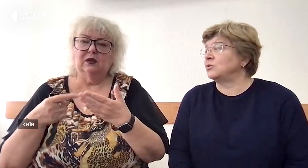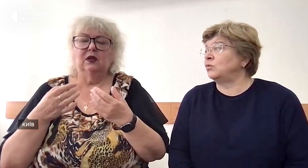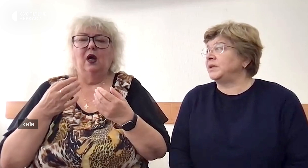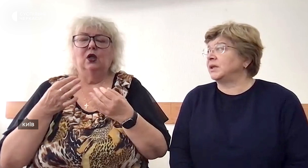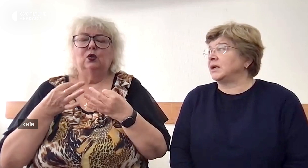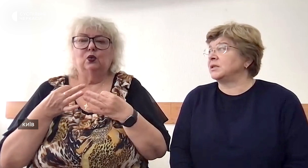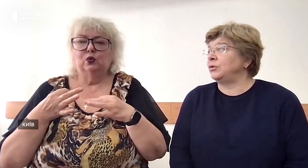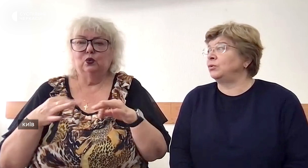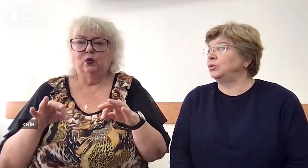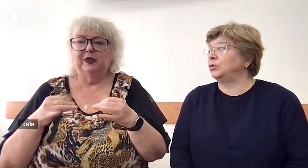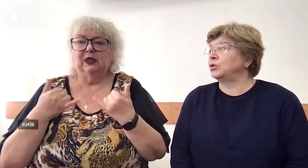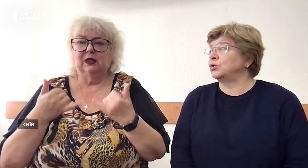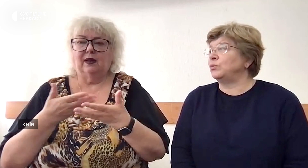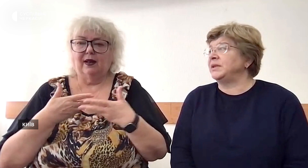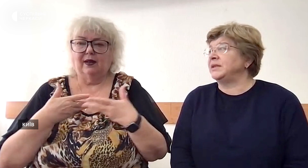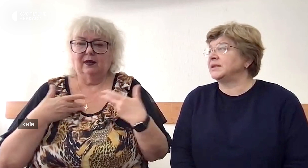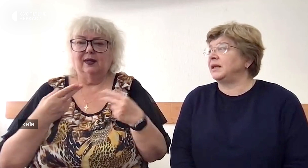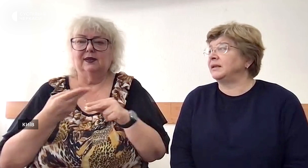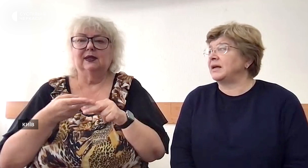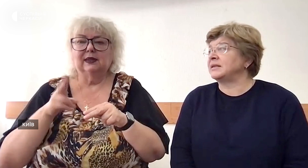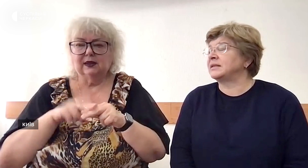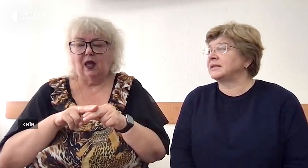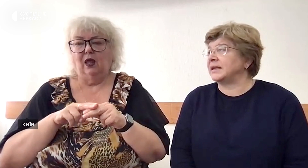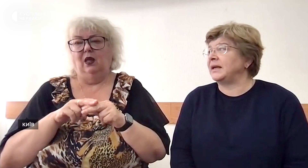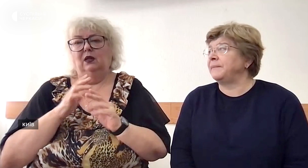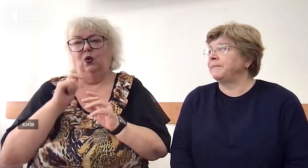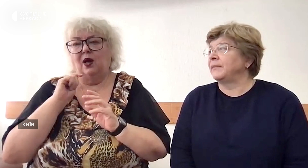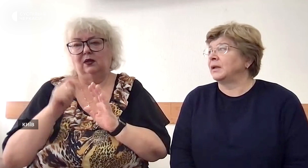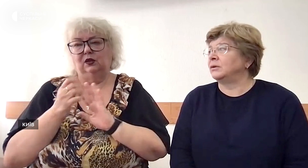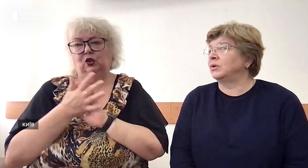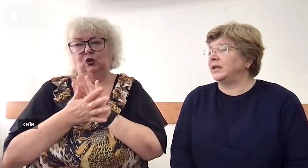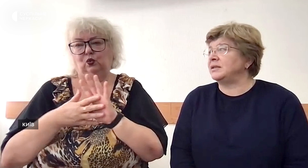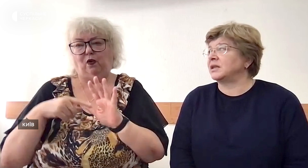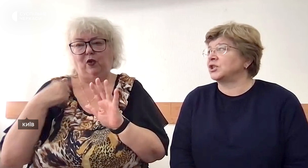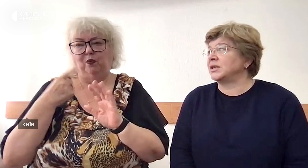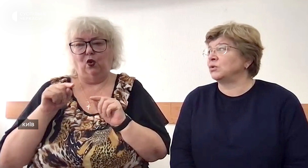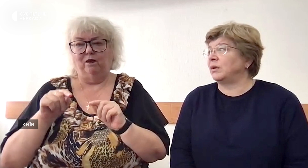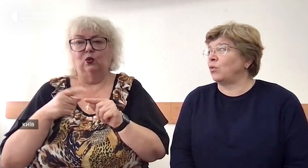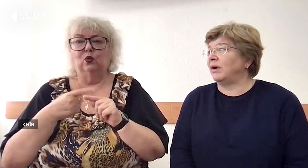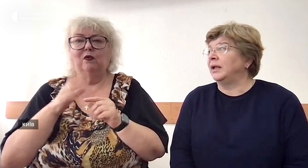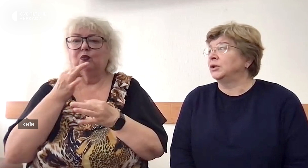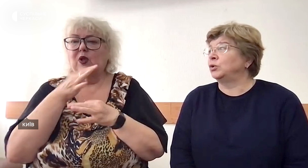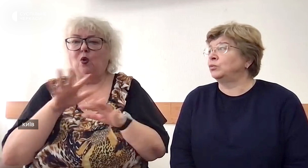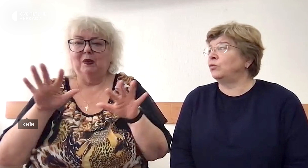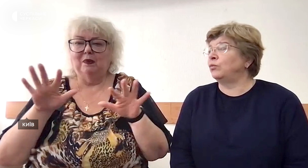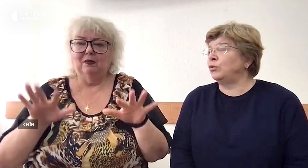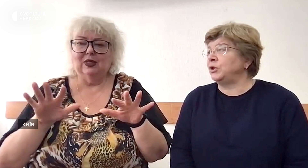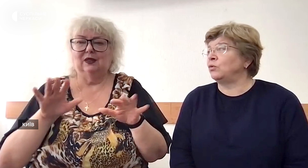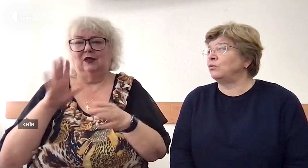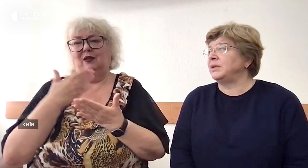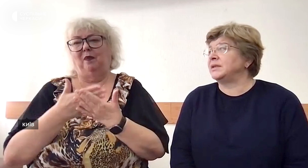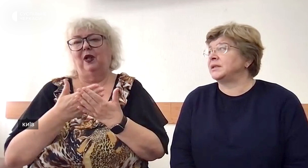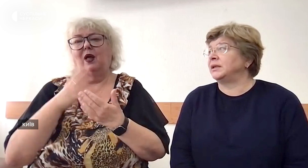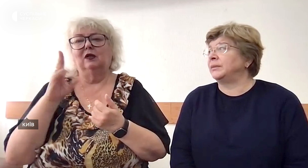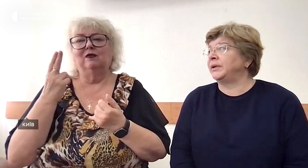Я знову підкреслюю, доступність для нас – це українська жестова мова. Тому в